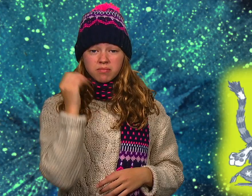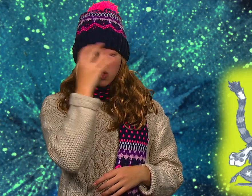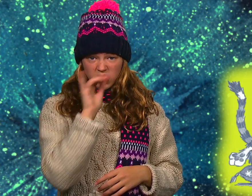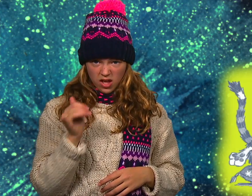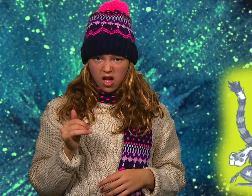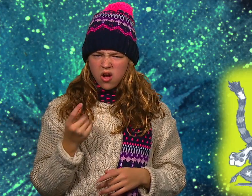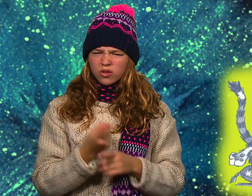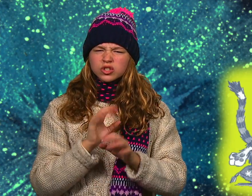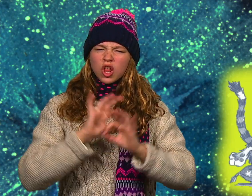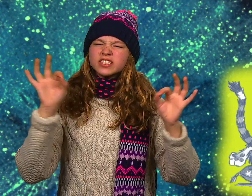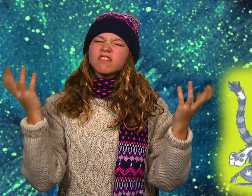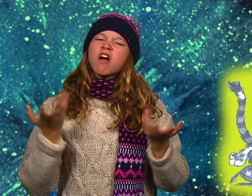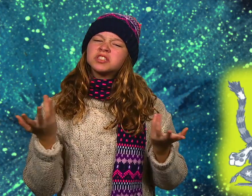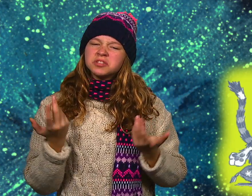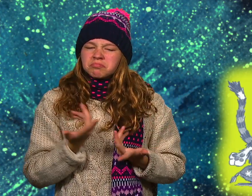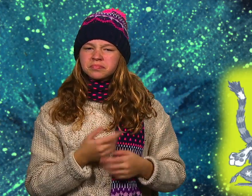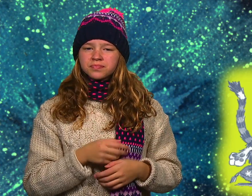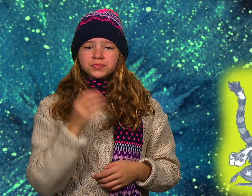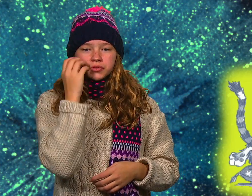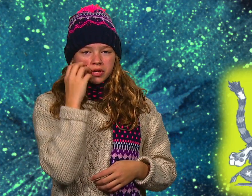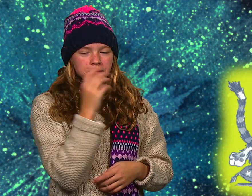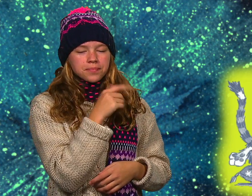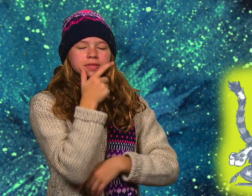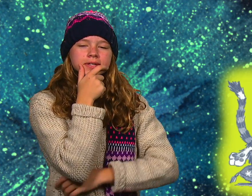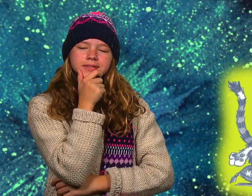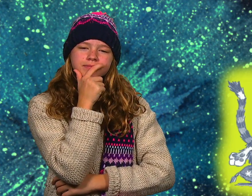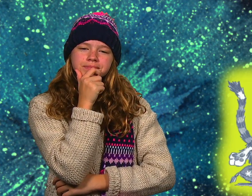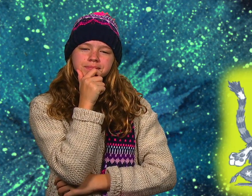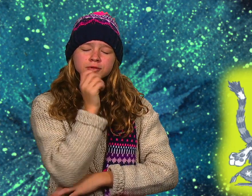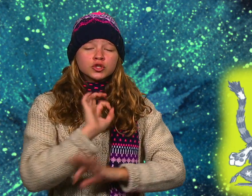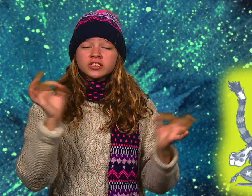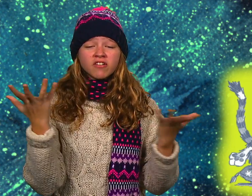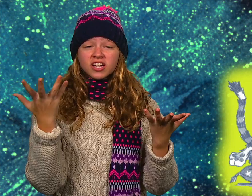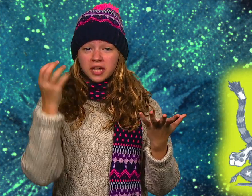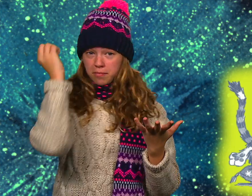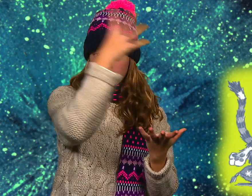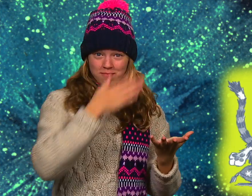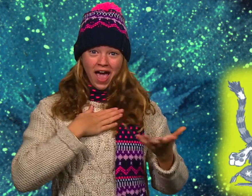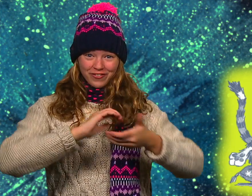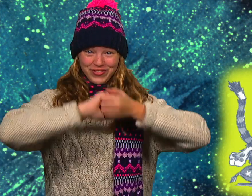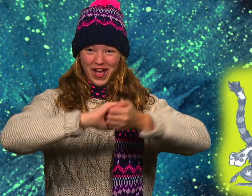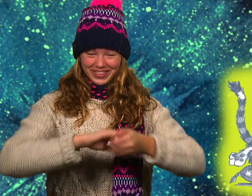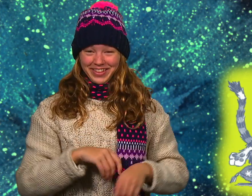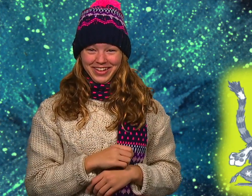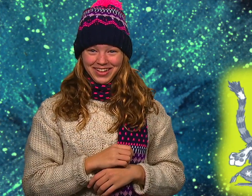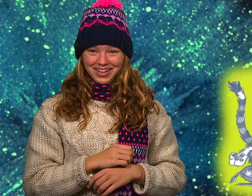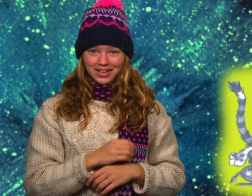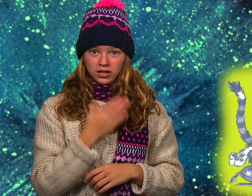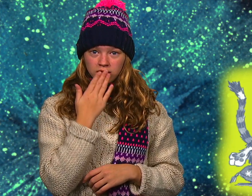Alles, was ich mir wünsche, kriege ich immer. So ist das. Und weißt du, was das Schönste ist? Miau,